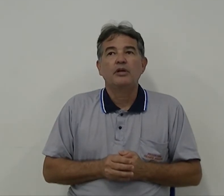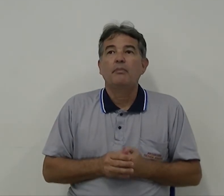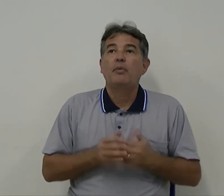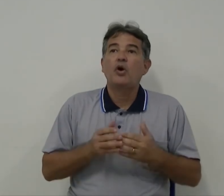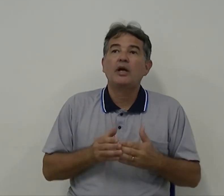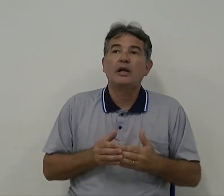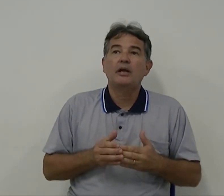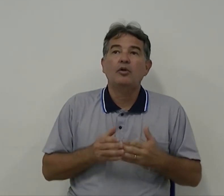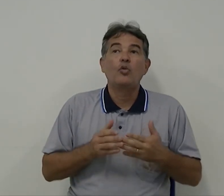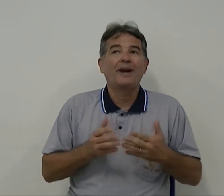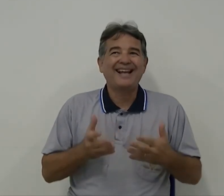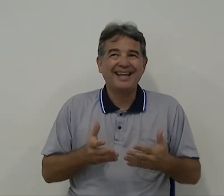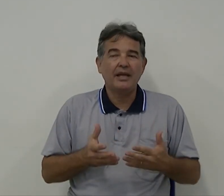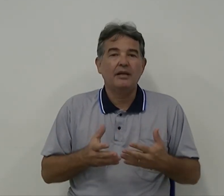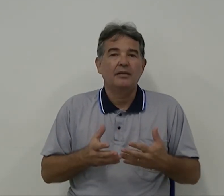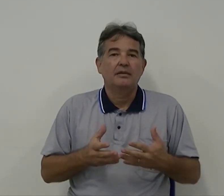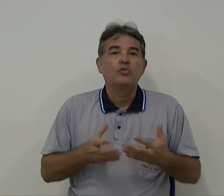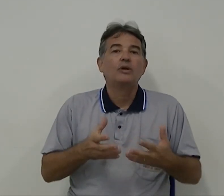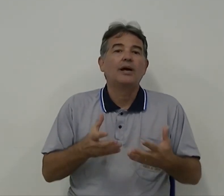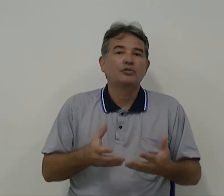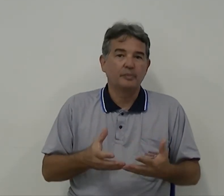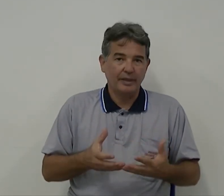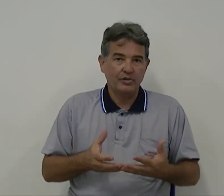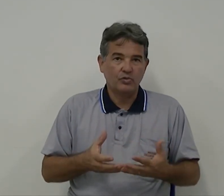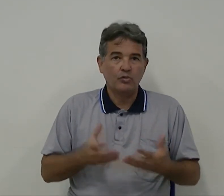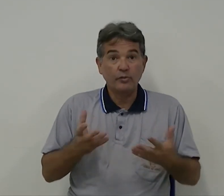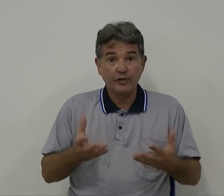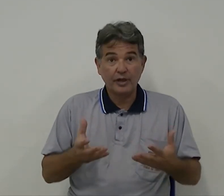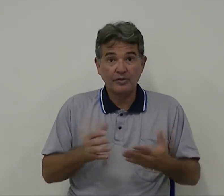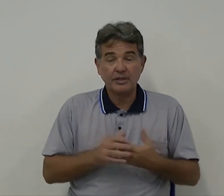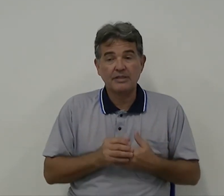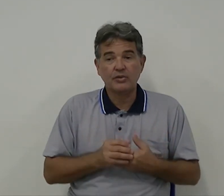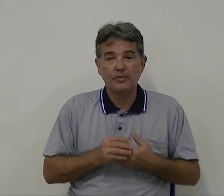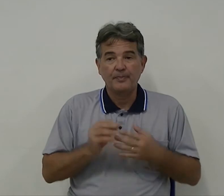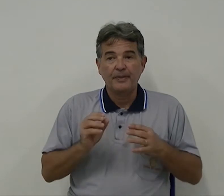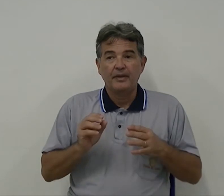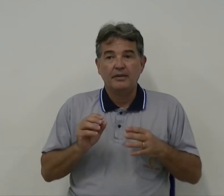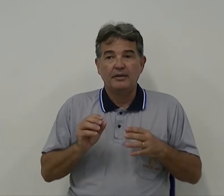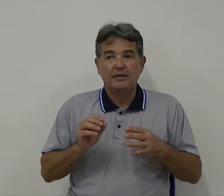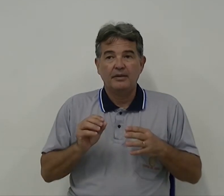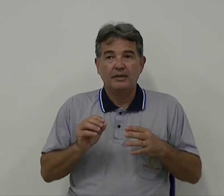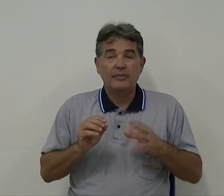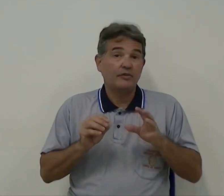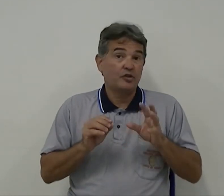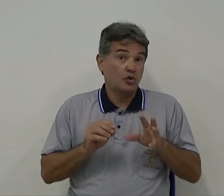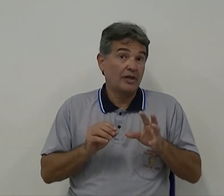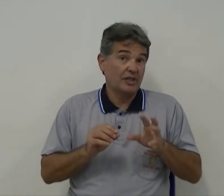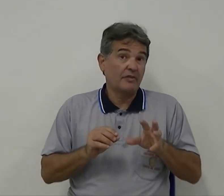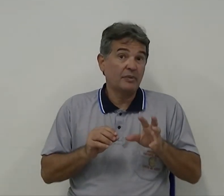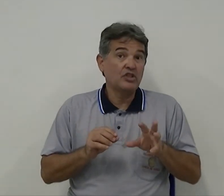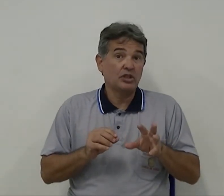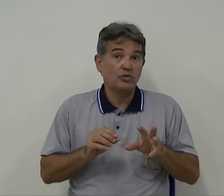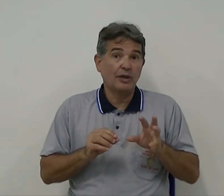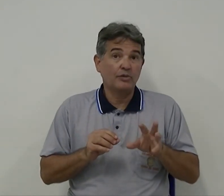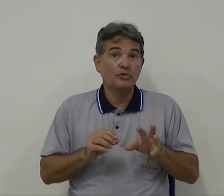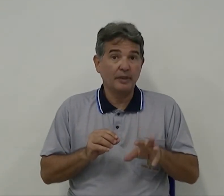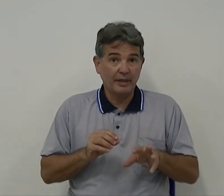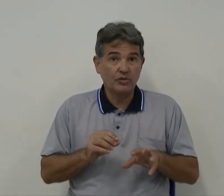por que, ou para que o laudo médico? Como foi que aconteceu? A professora estava pedindo o laudo médico,